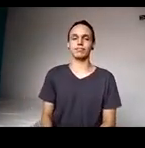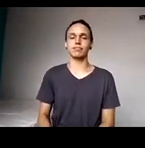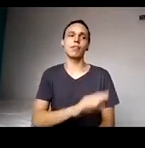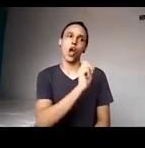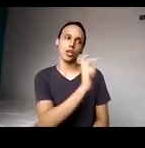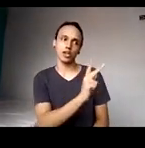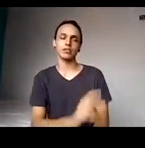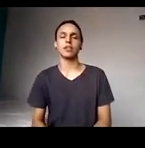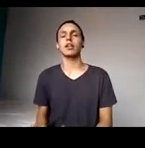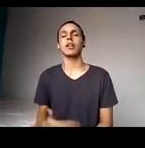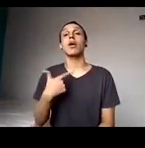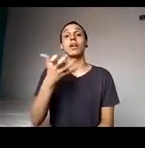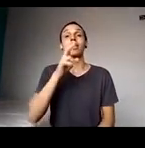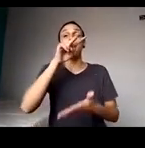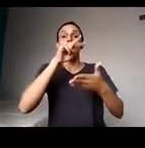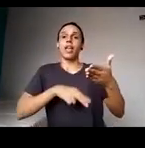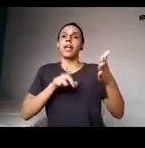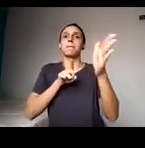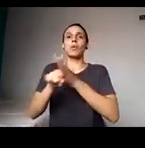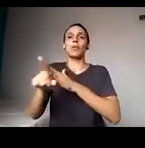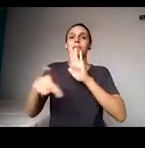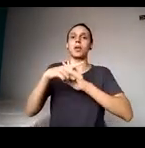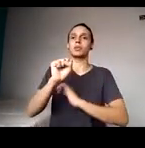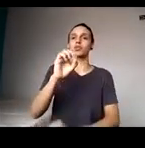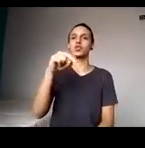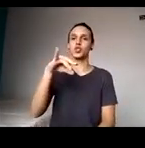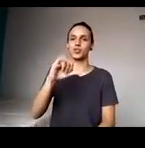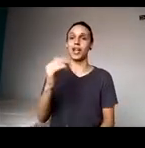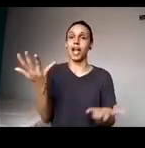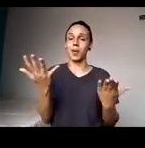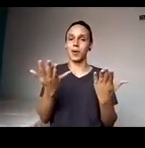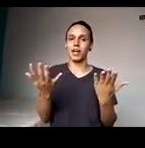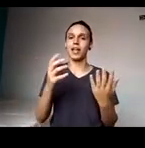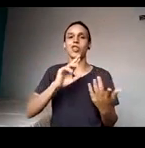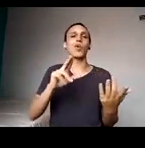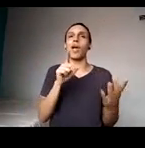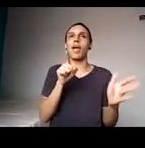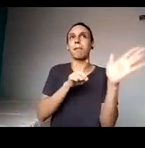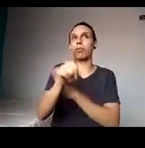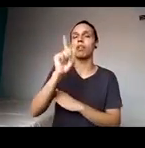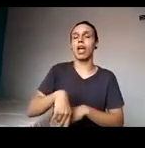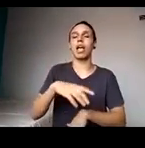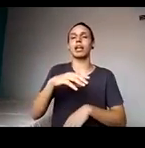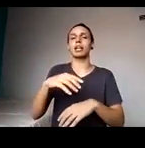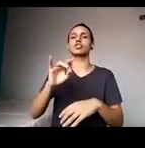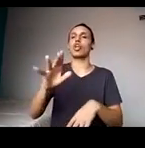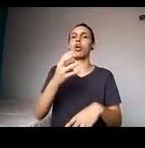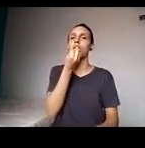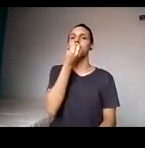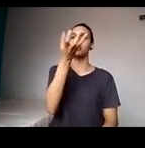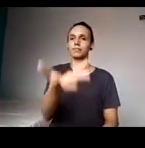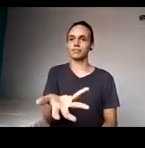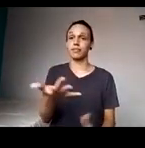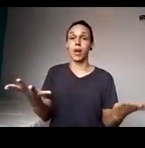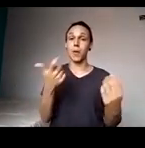gostaria de ler a pergunta da Sônia, já que a gente está encaminhando para o... Na verdade, não é uma pergunta, é uma colocação, para os momentos finais, os